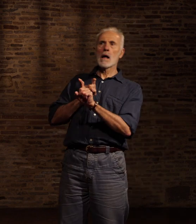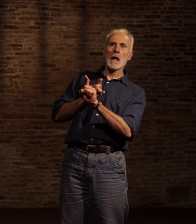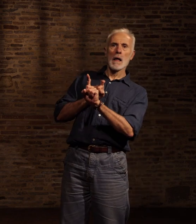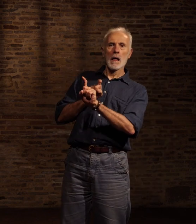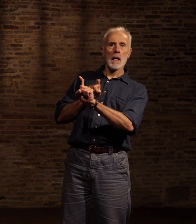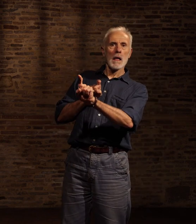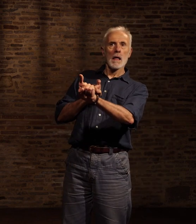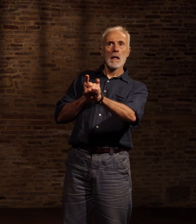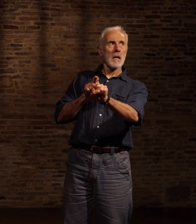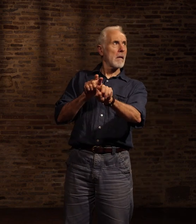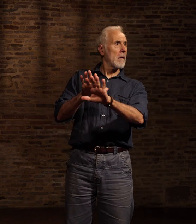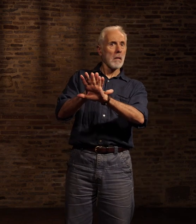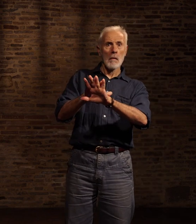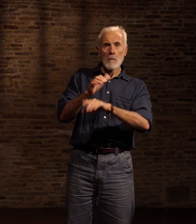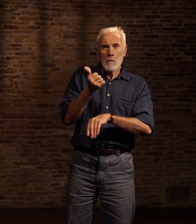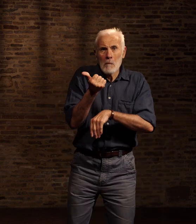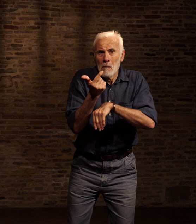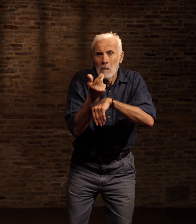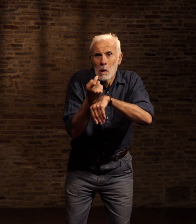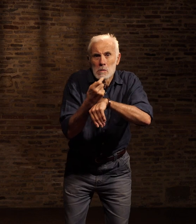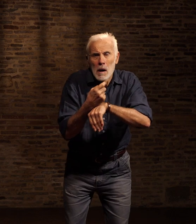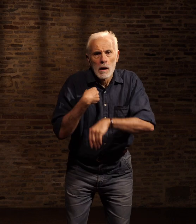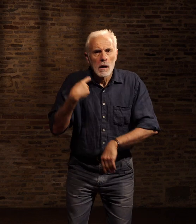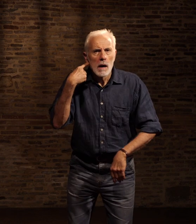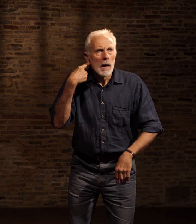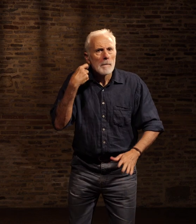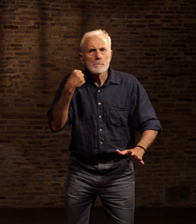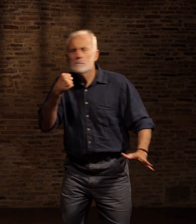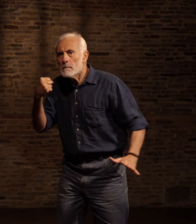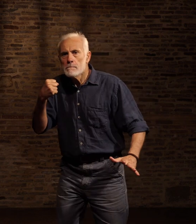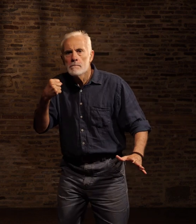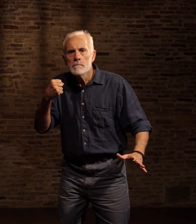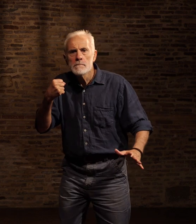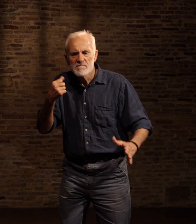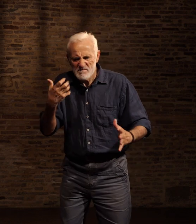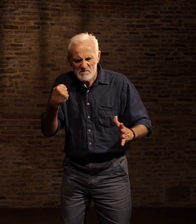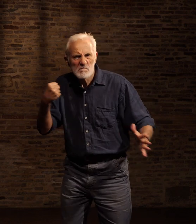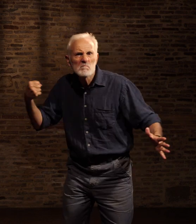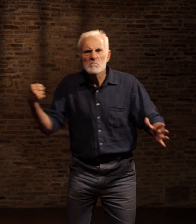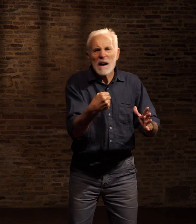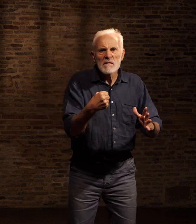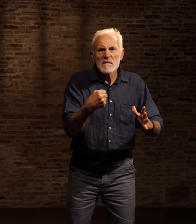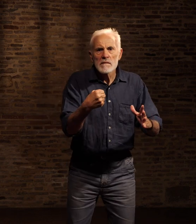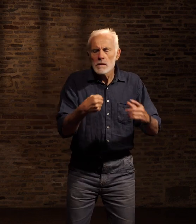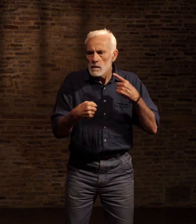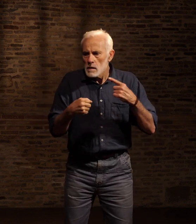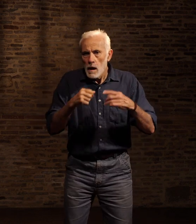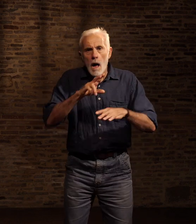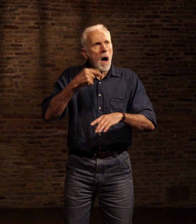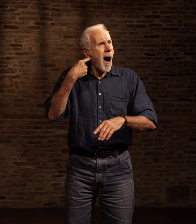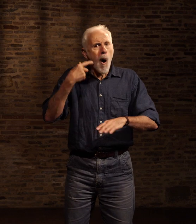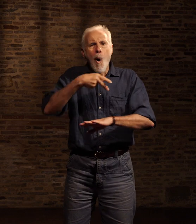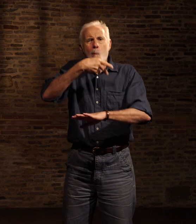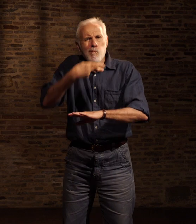Quelques secondes seulement après, j'ai perçu le son d'une collision entre un point et un amas de chair Immédiatement